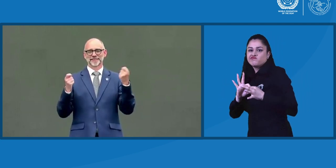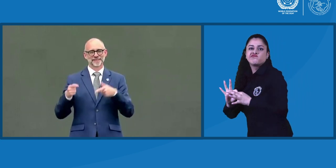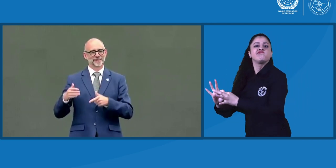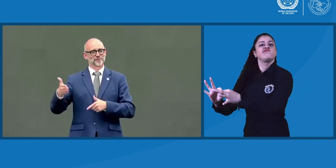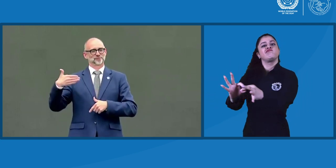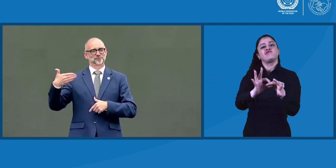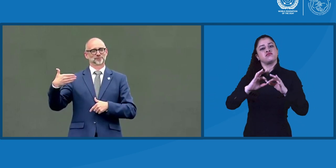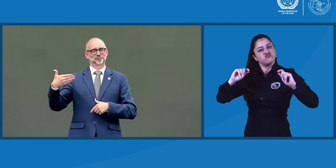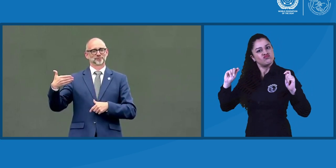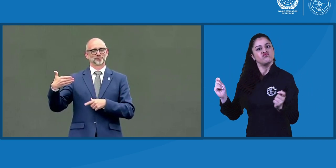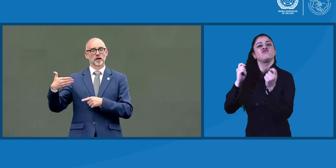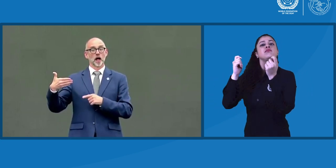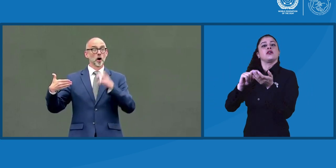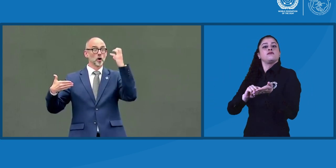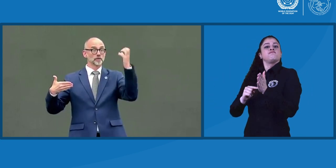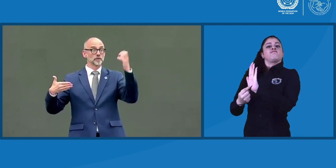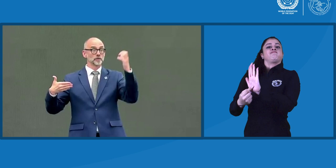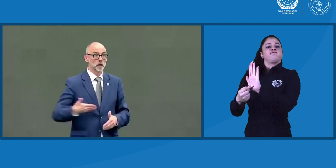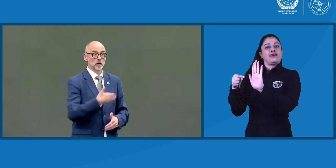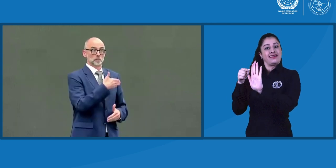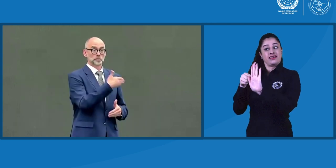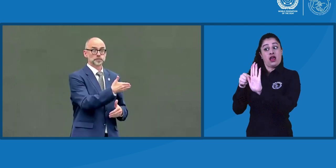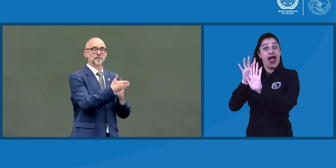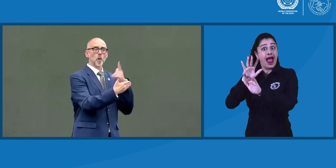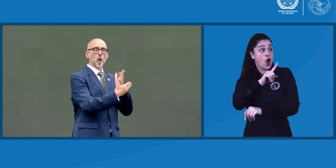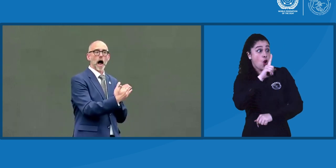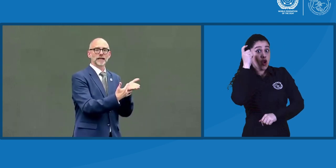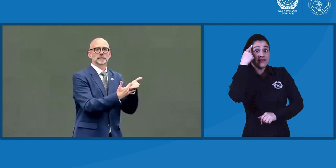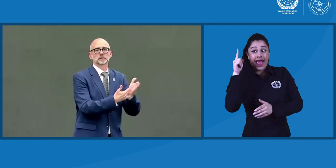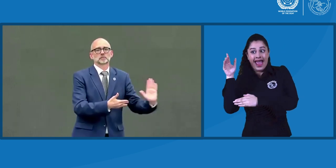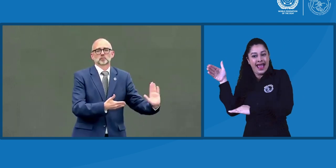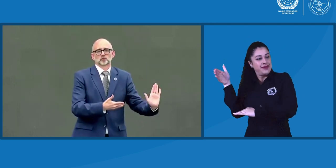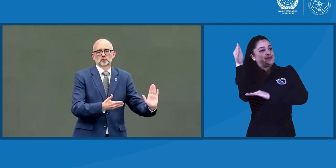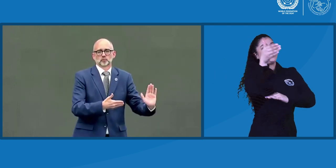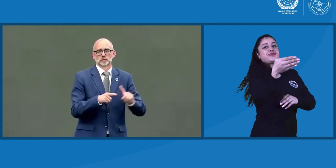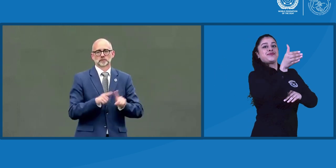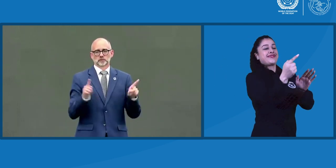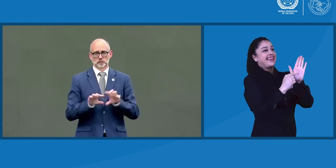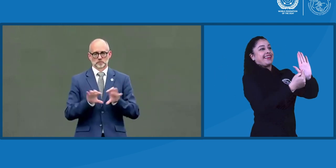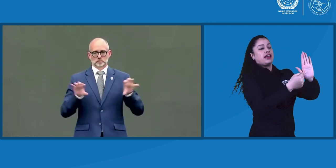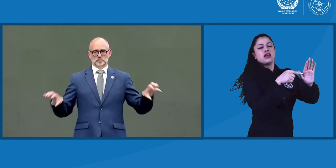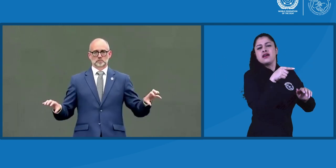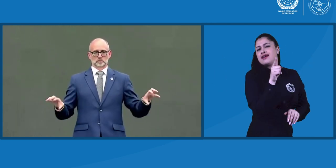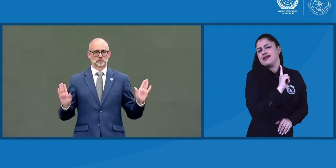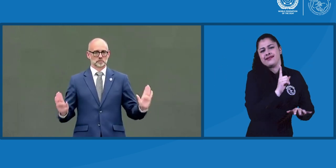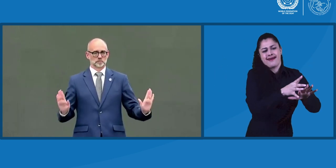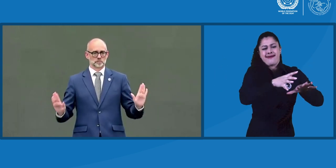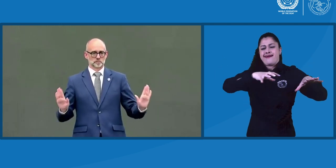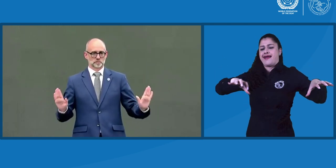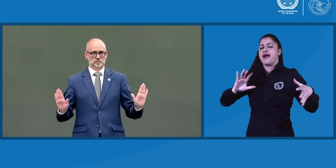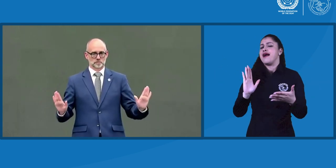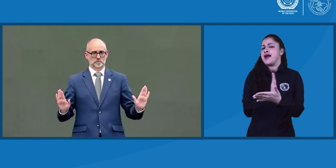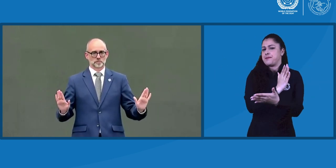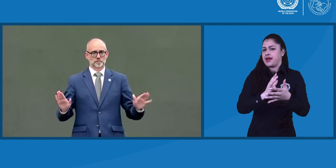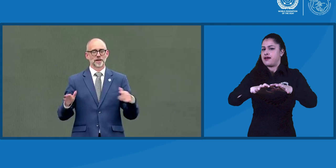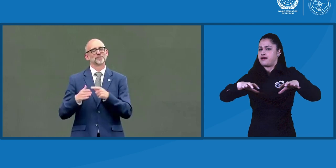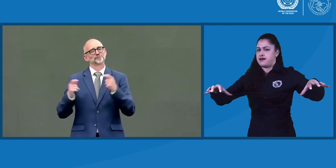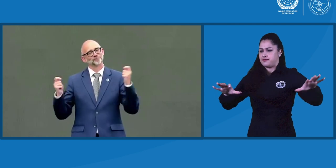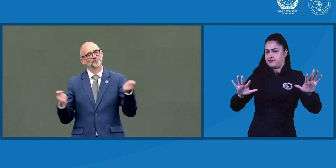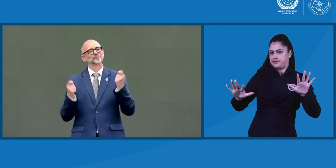nos identifica, nos une como comunidad. Pero esta no es para solicitar a los gobiernos que la usen como símbolo de accesibilidad. Hay que recordar